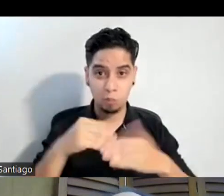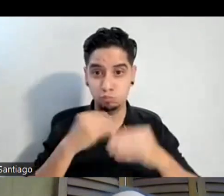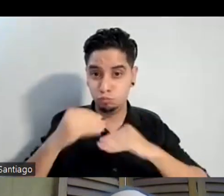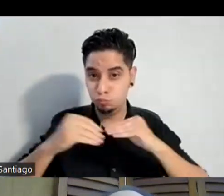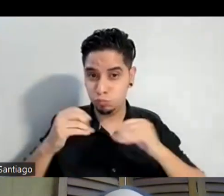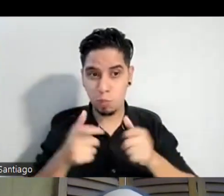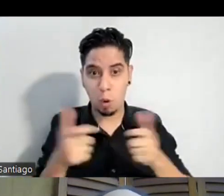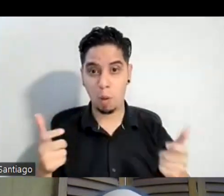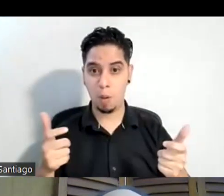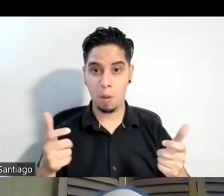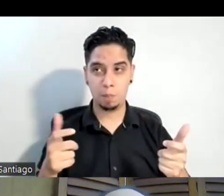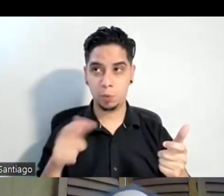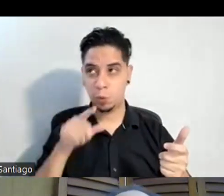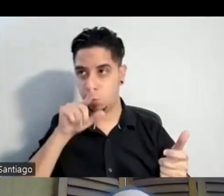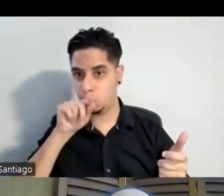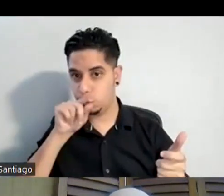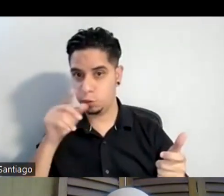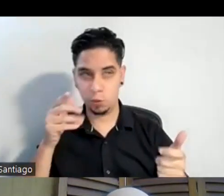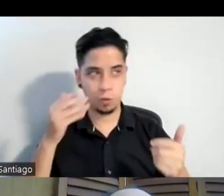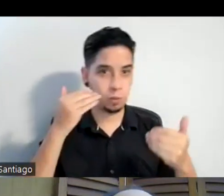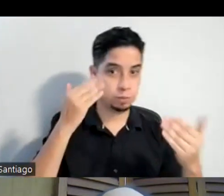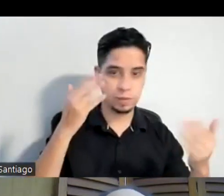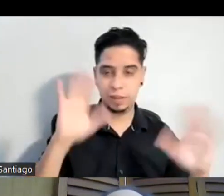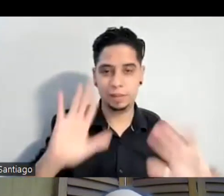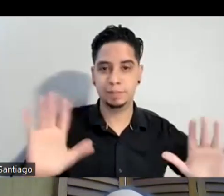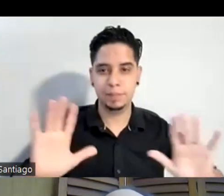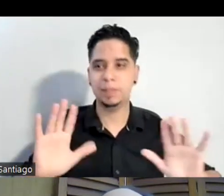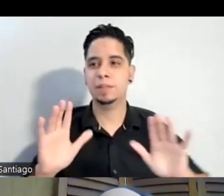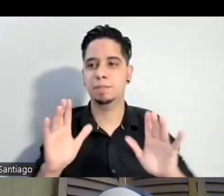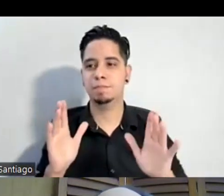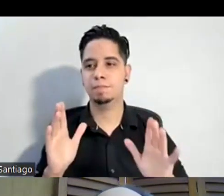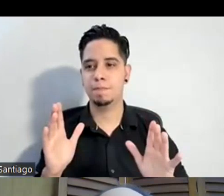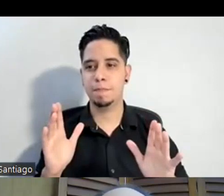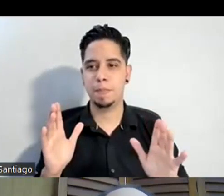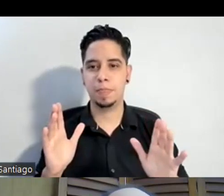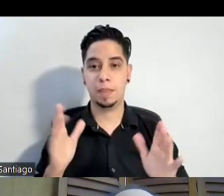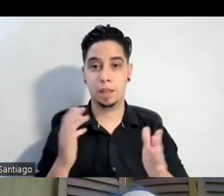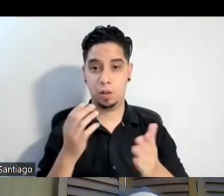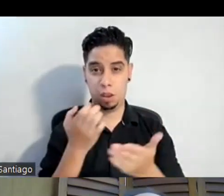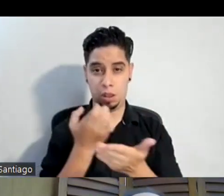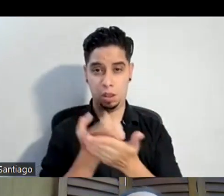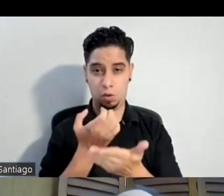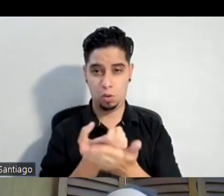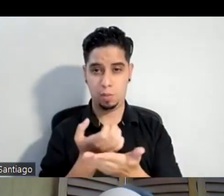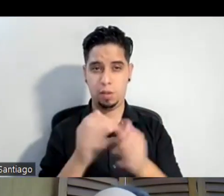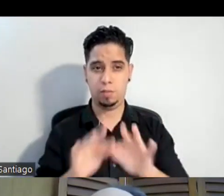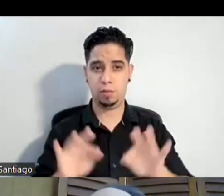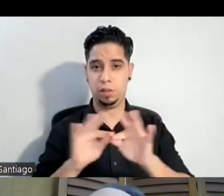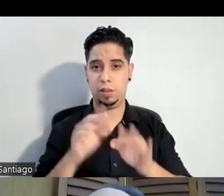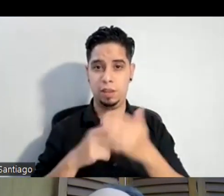pollito o no sé el máximo irrazonable que su economía le permita lo importante es que desgracias y no solamente ese